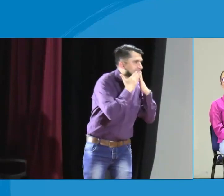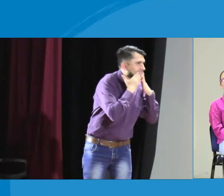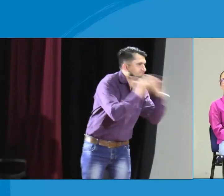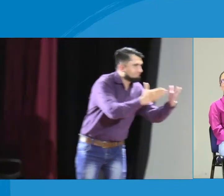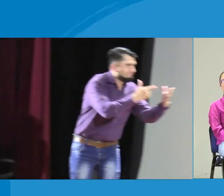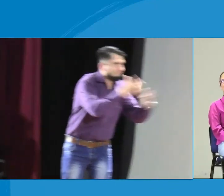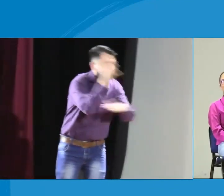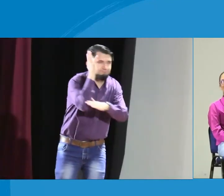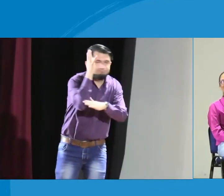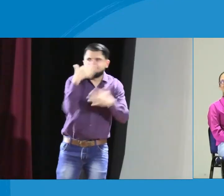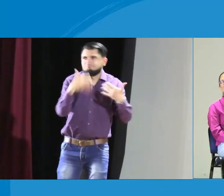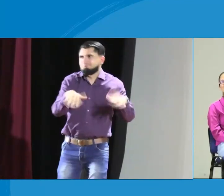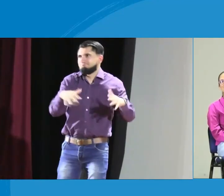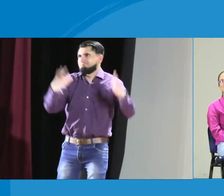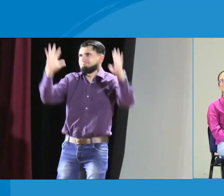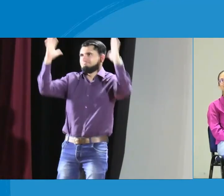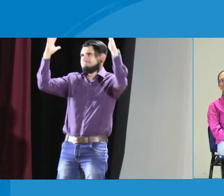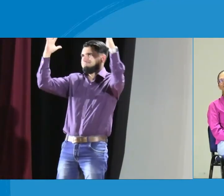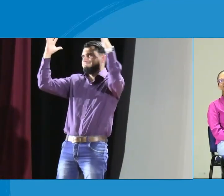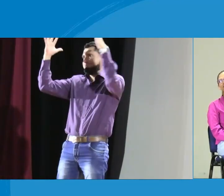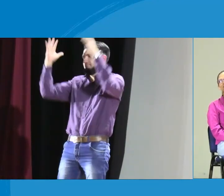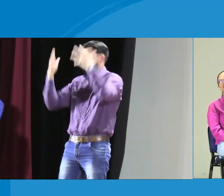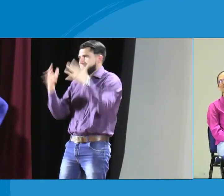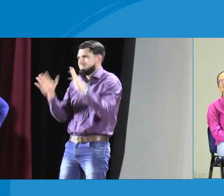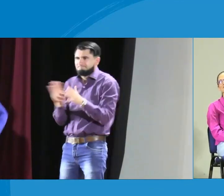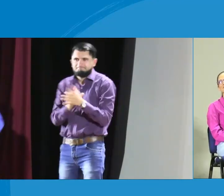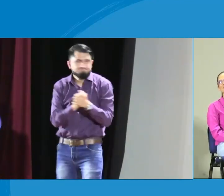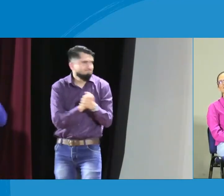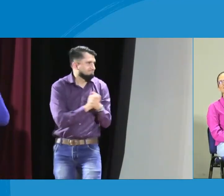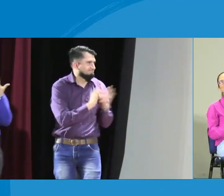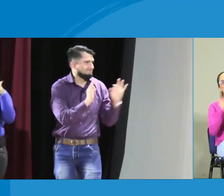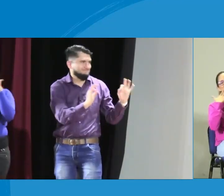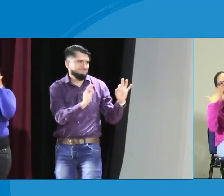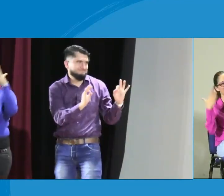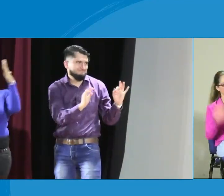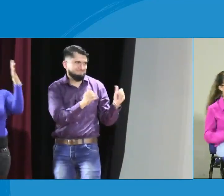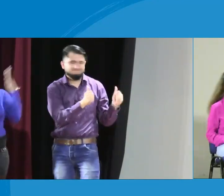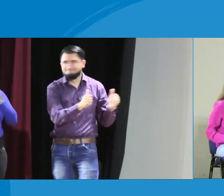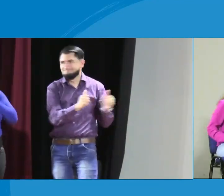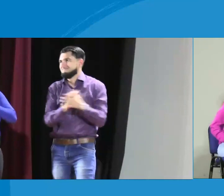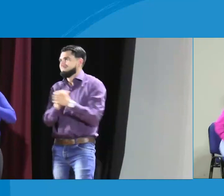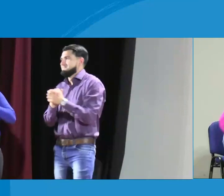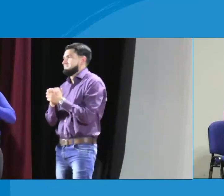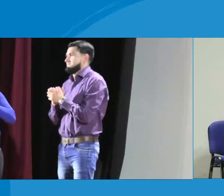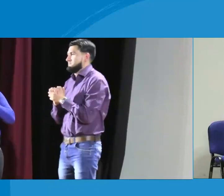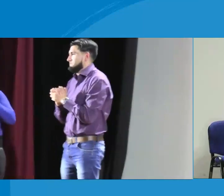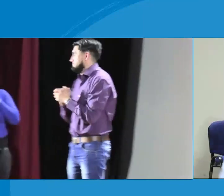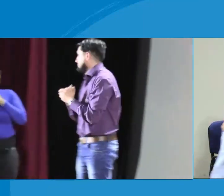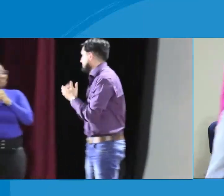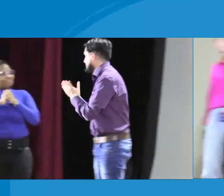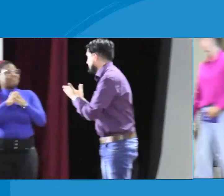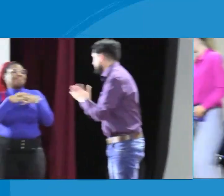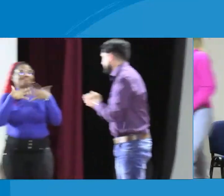Bueno, de esta manera hemos terminado. Muchísimas gracias a ustedes dos. Un aplauso para ellos. Gracias. Un gran aplauso.